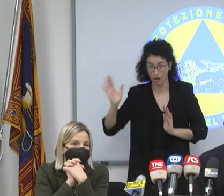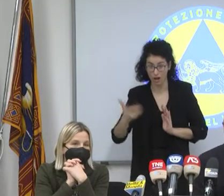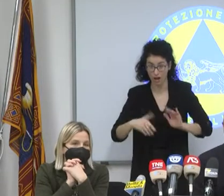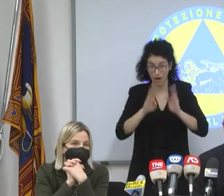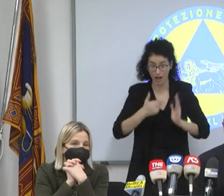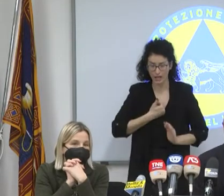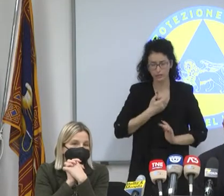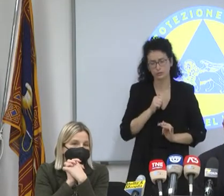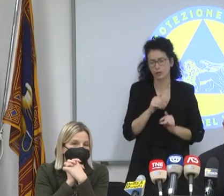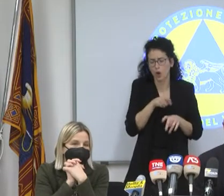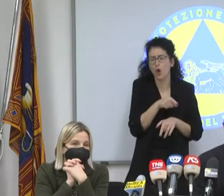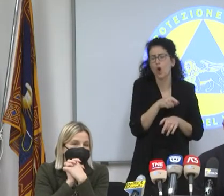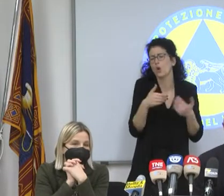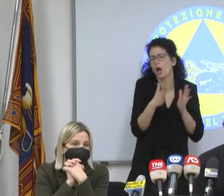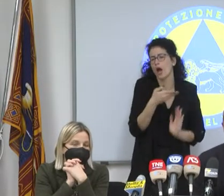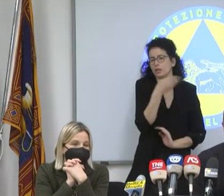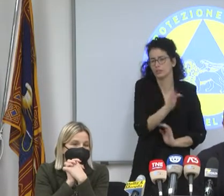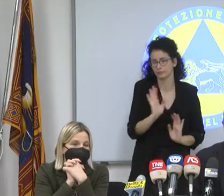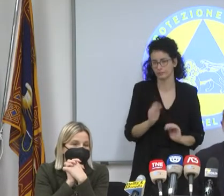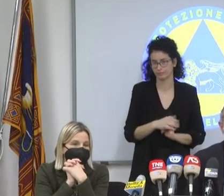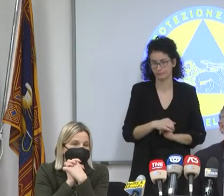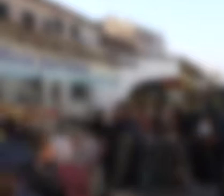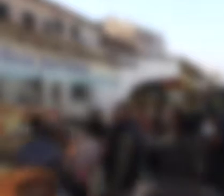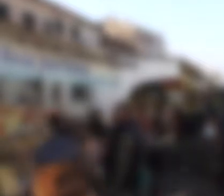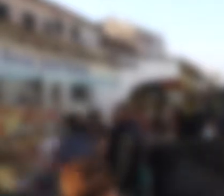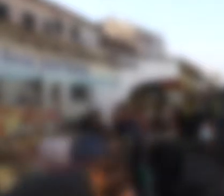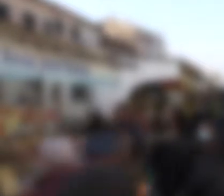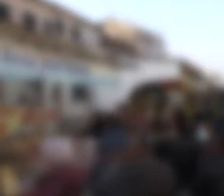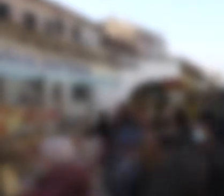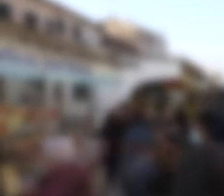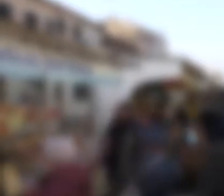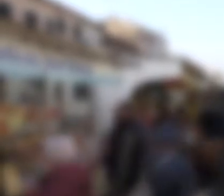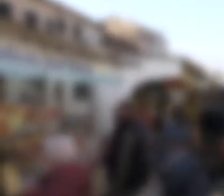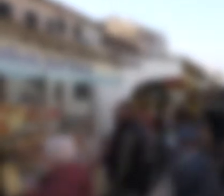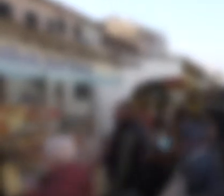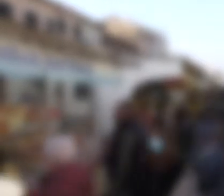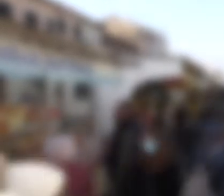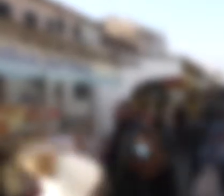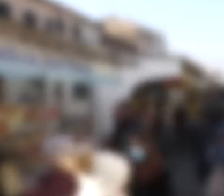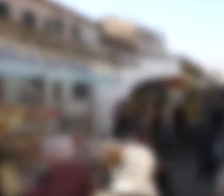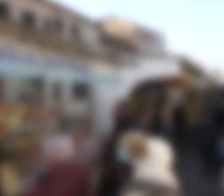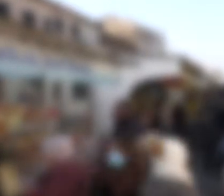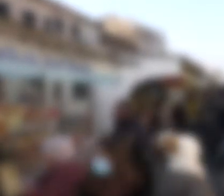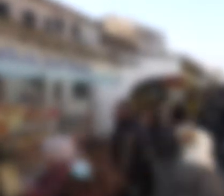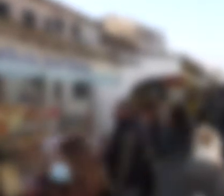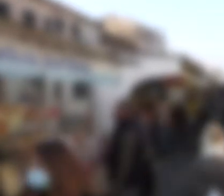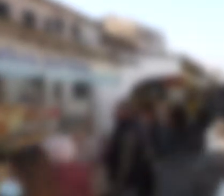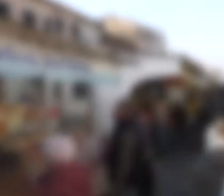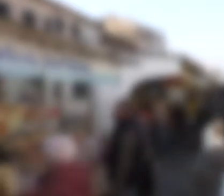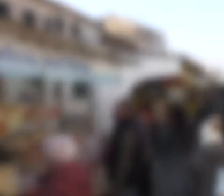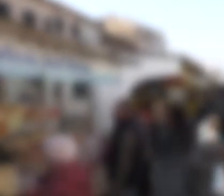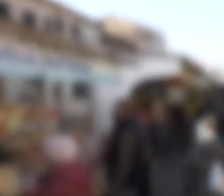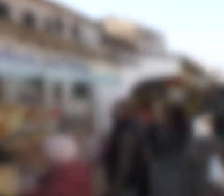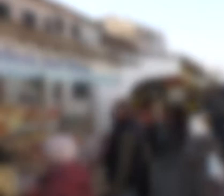metteva in isolamento. E dovrà accadere così. Concentrarsi sui sintomatici per cambiare i piani di sanità pubblica